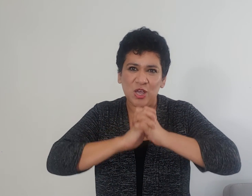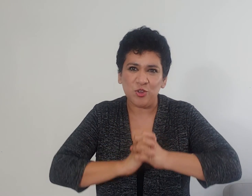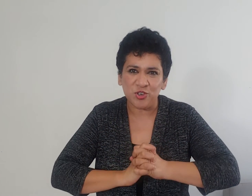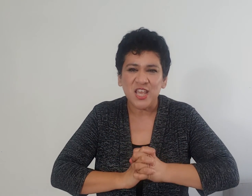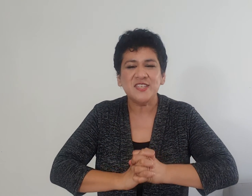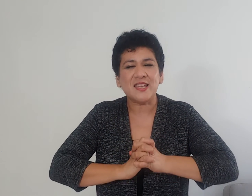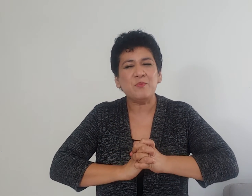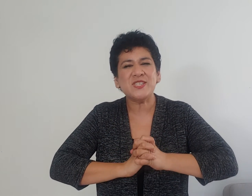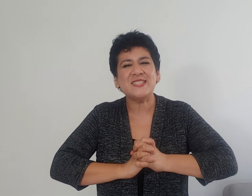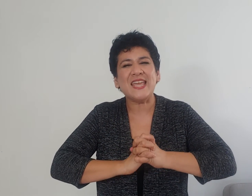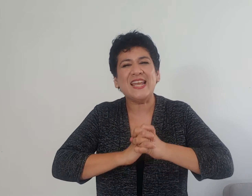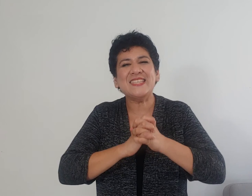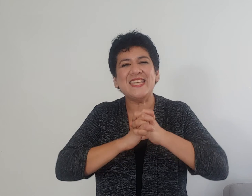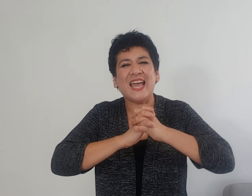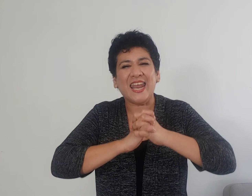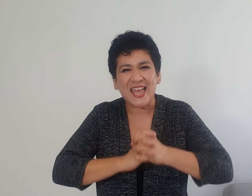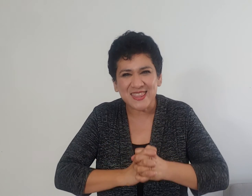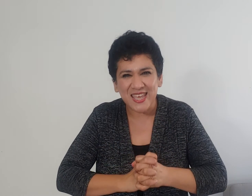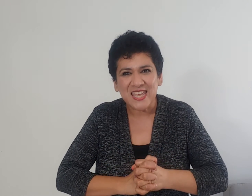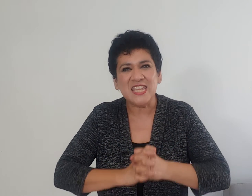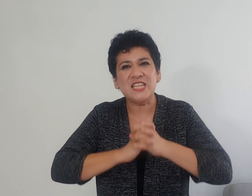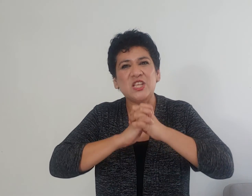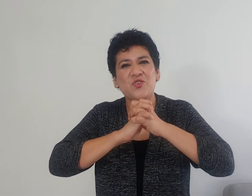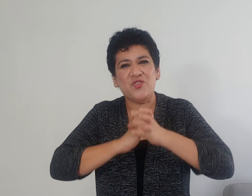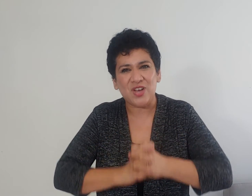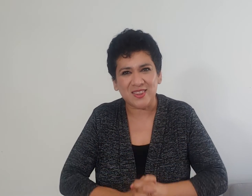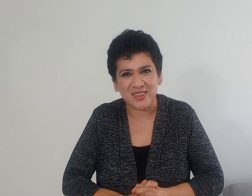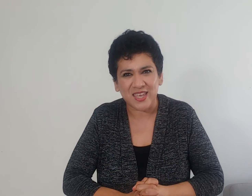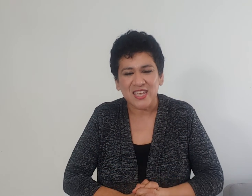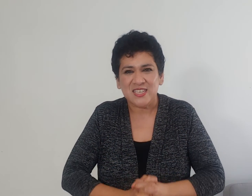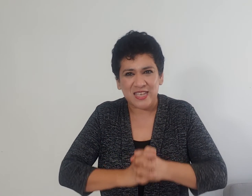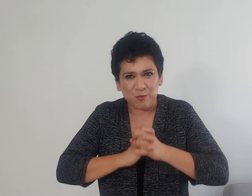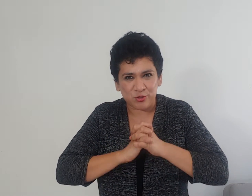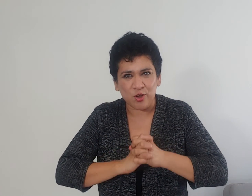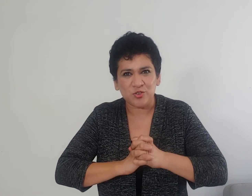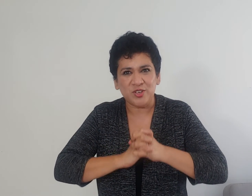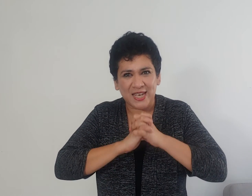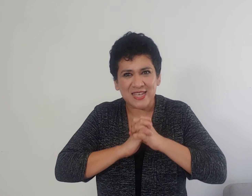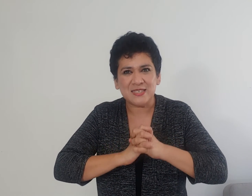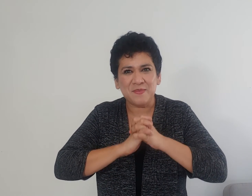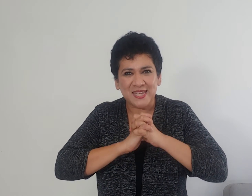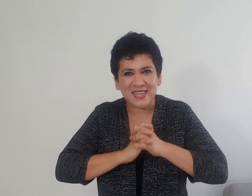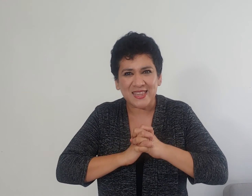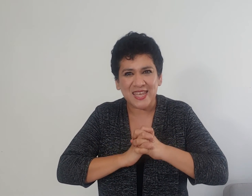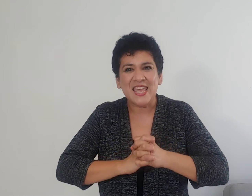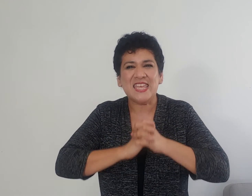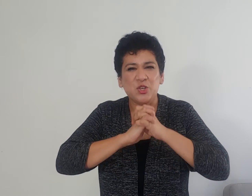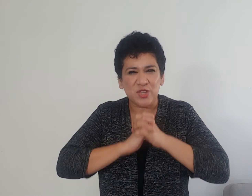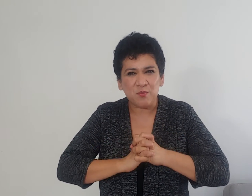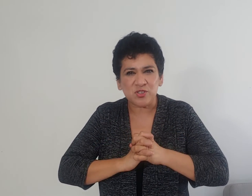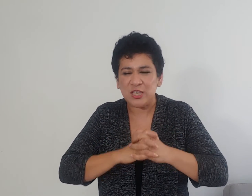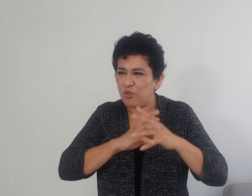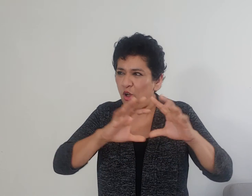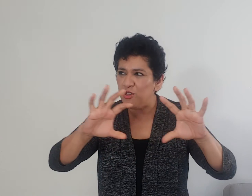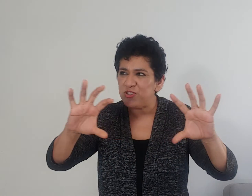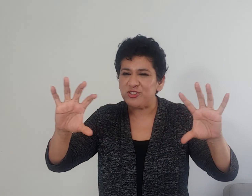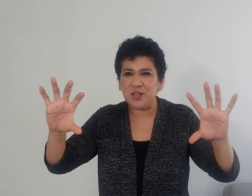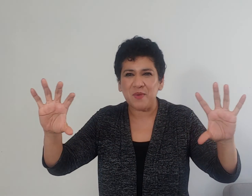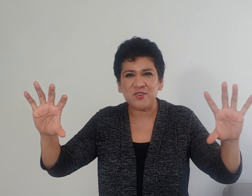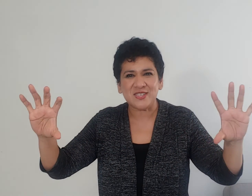a otros y hagamos esta iglesia grande y triunfante. Seamos todos una iglesia militante que ayudemos a todos nuestros hermanos